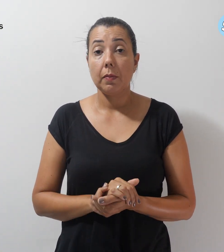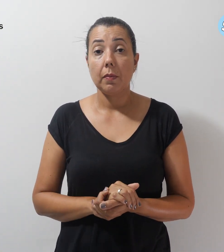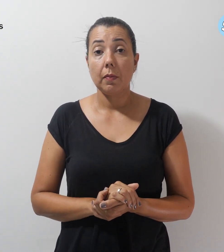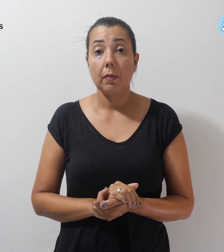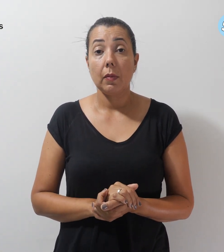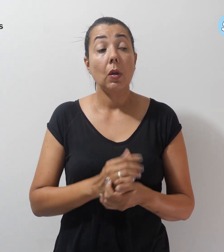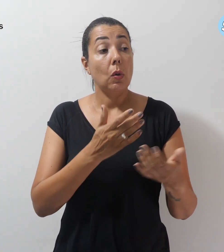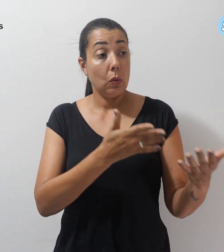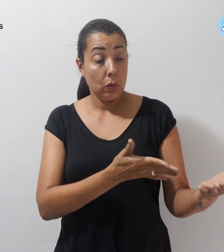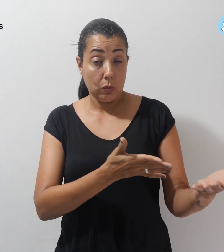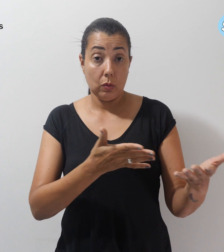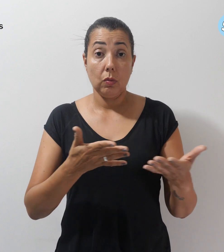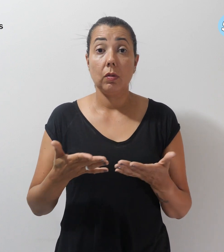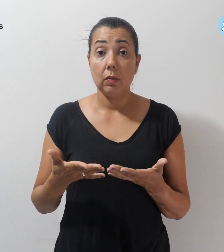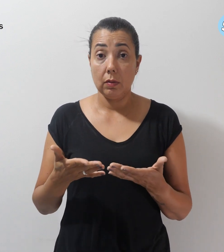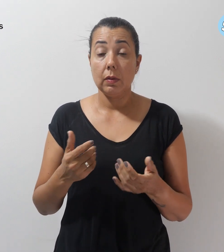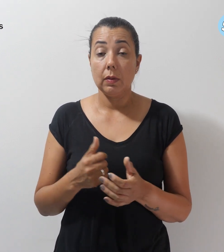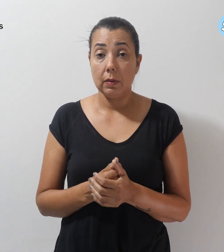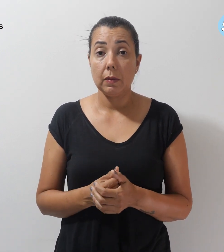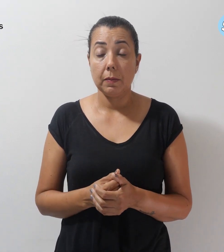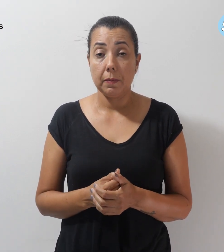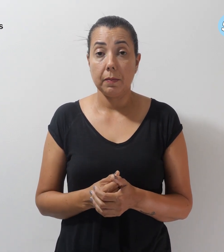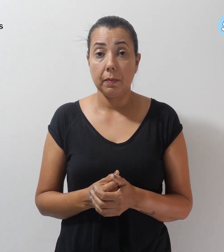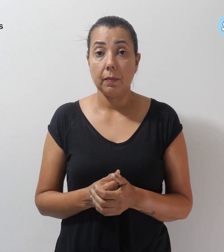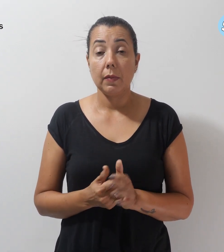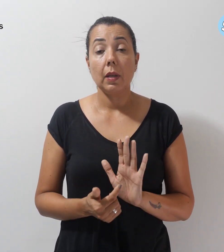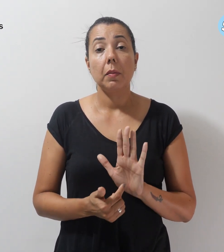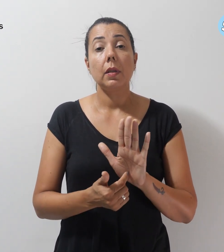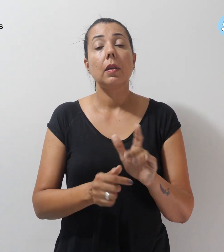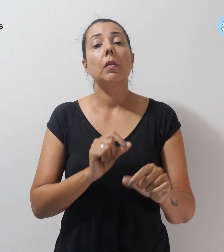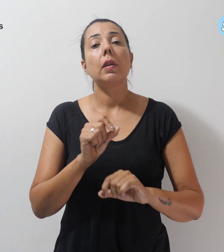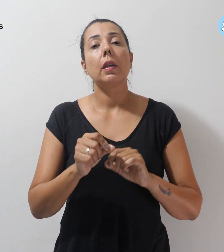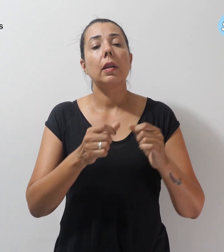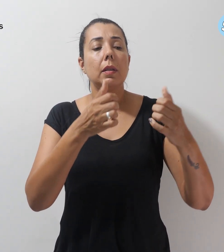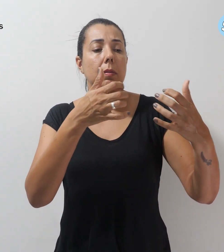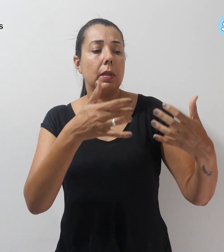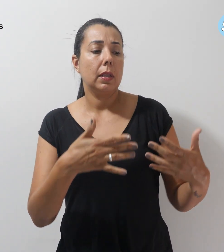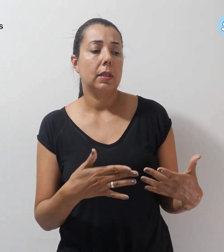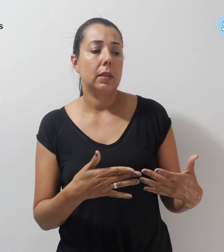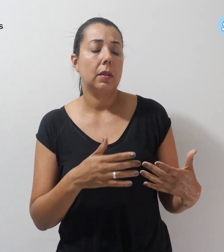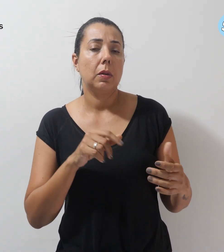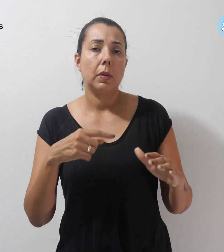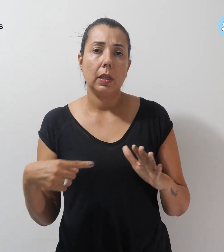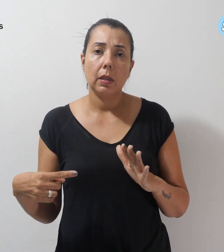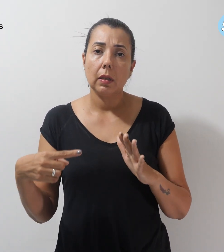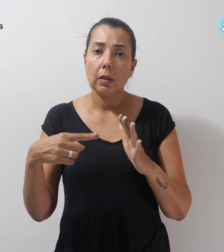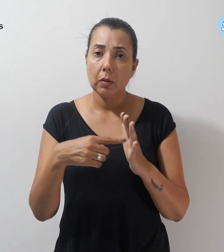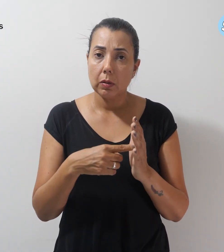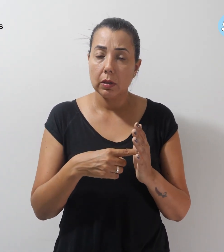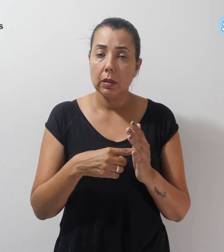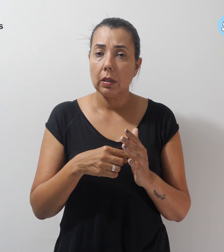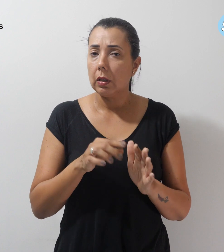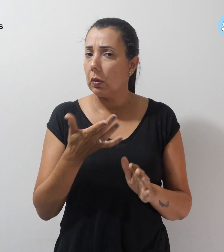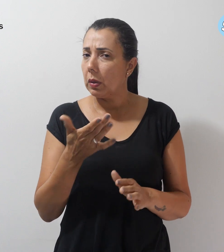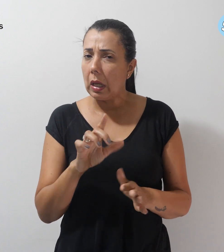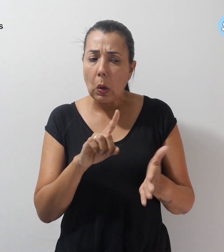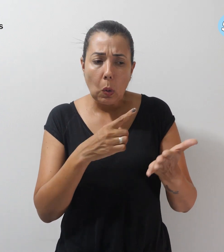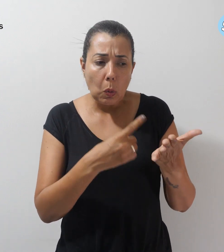convidados e convidadas apresentarão relatos que denunciam o não cumprimento da lei do